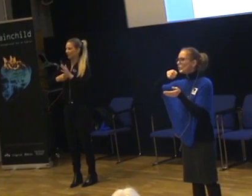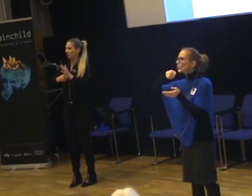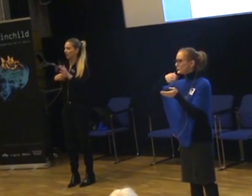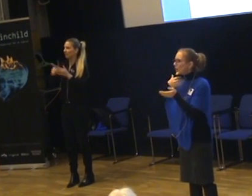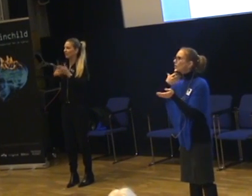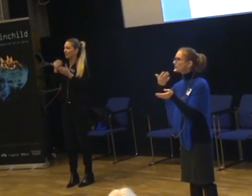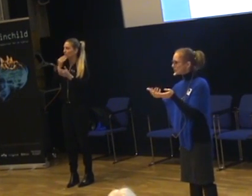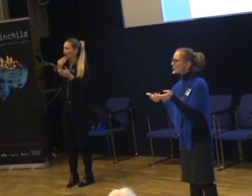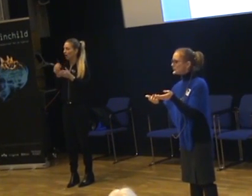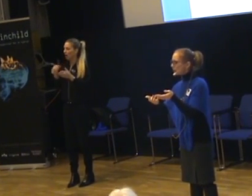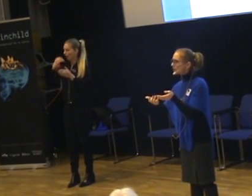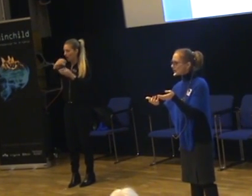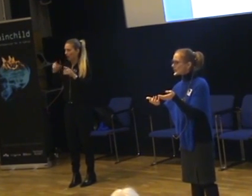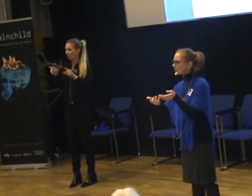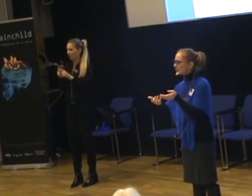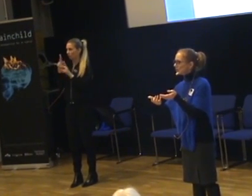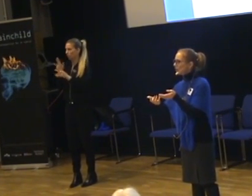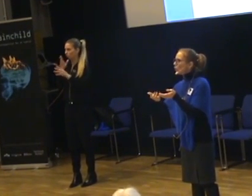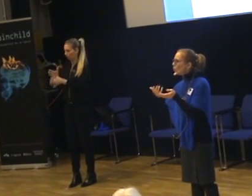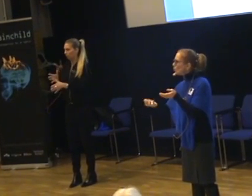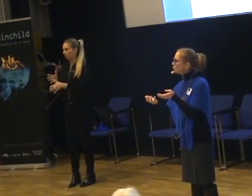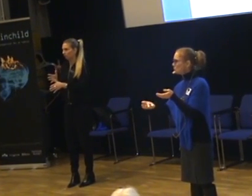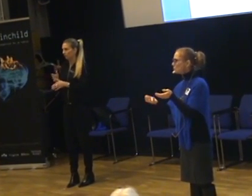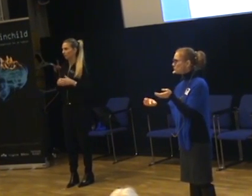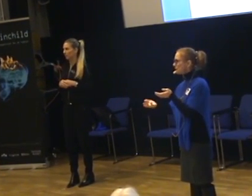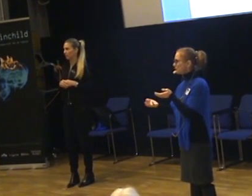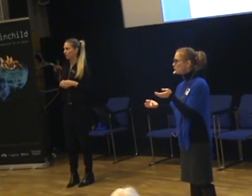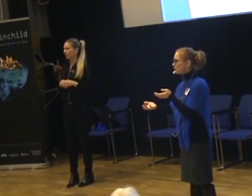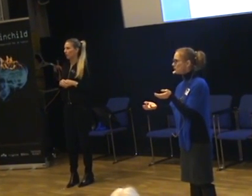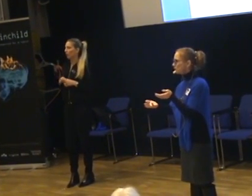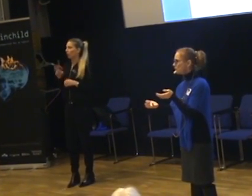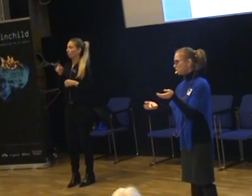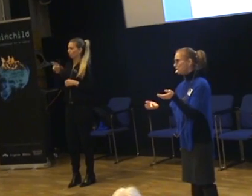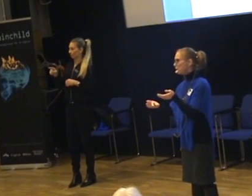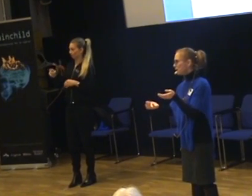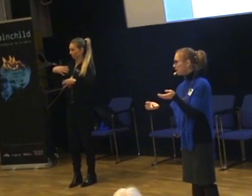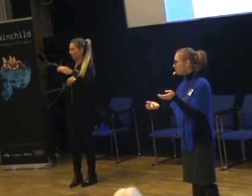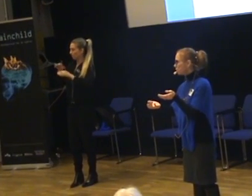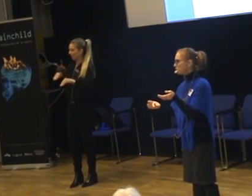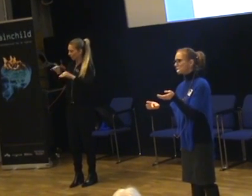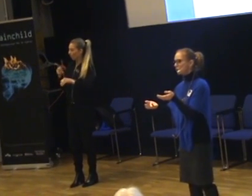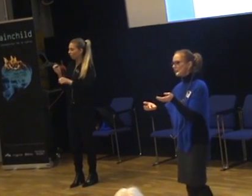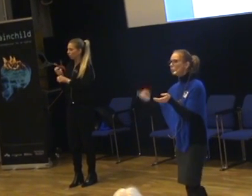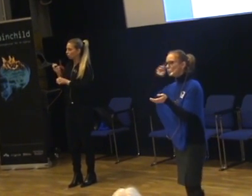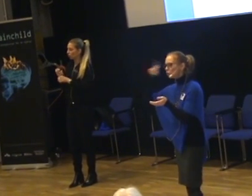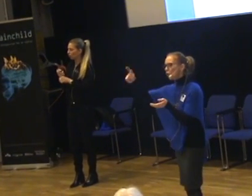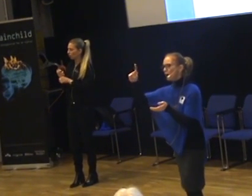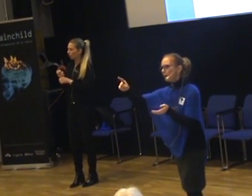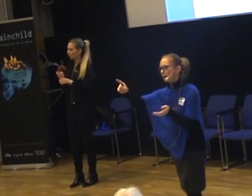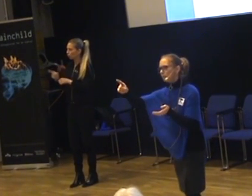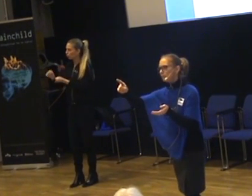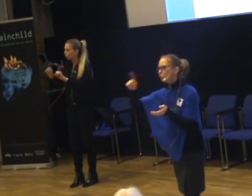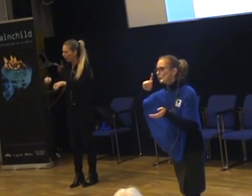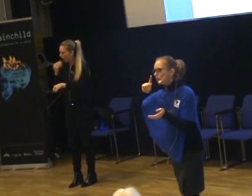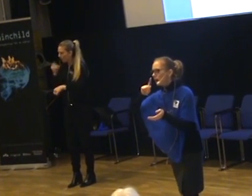maträtter i munnen och då är det nästan så att de kan kraggas. Och om du då som pedagog försöker vara den här typen som säger du ska